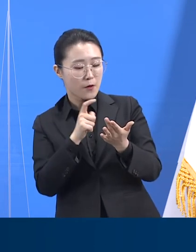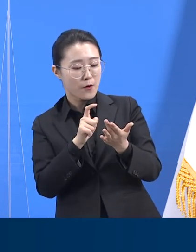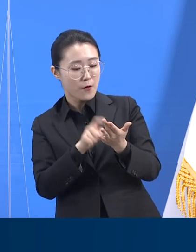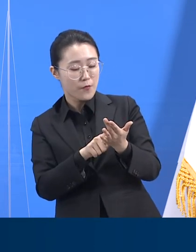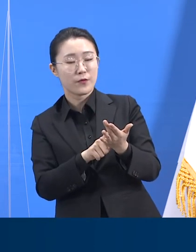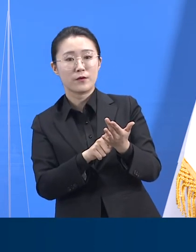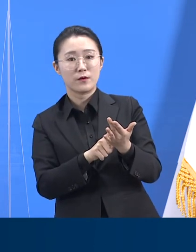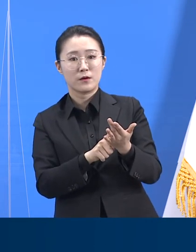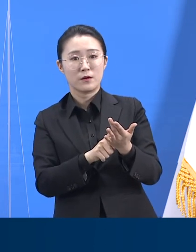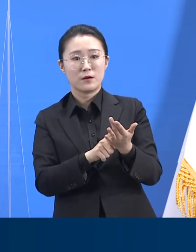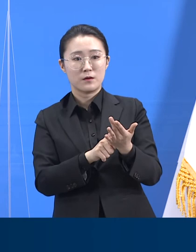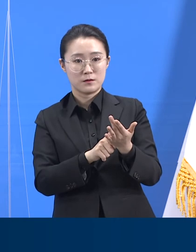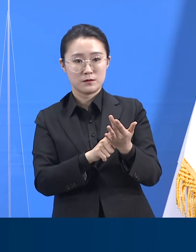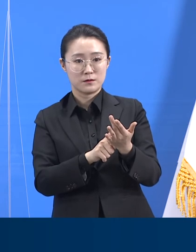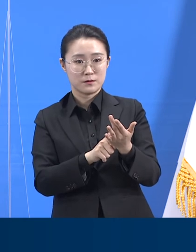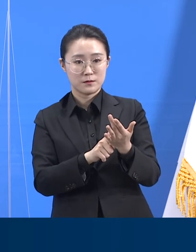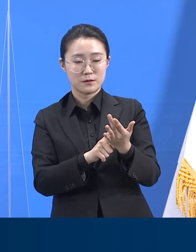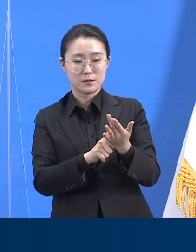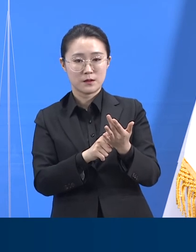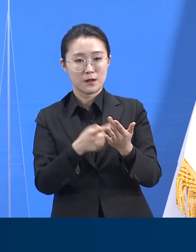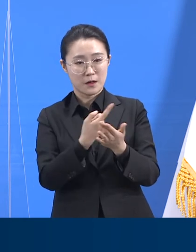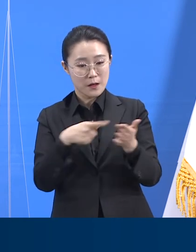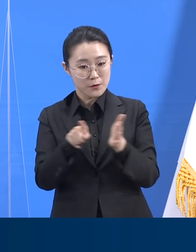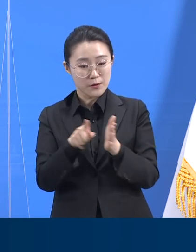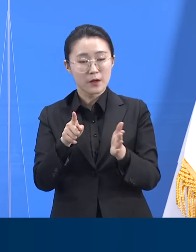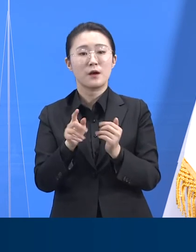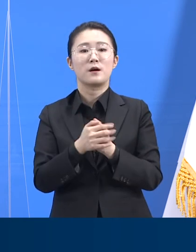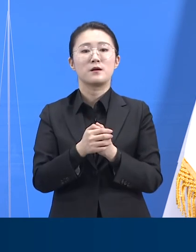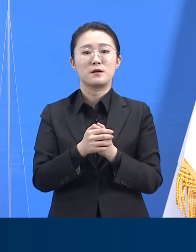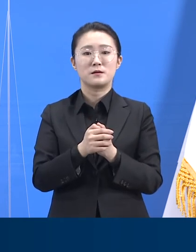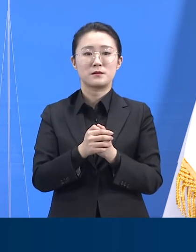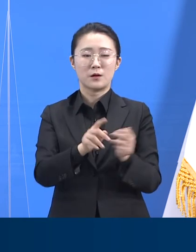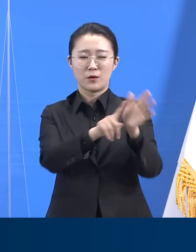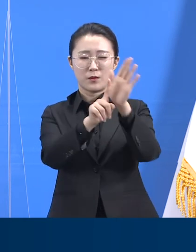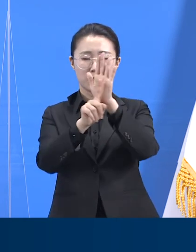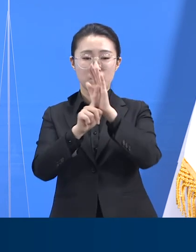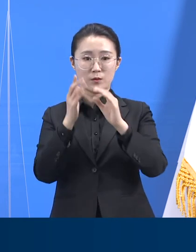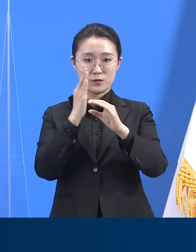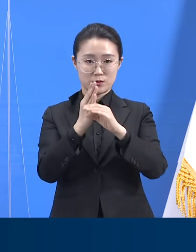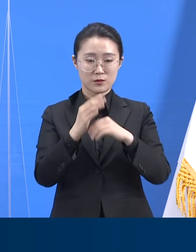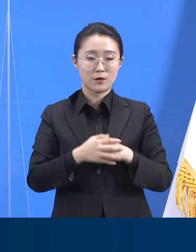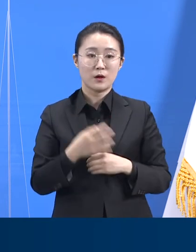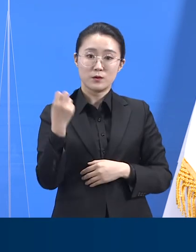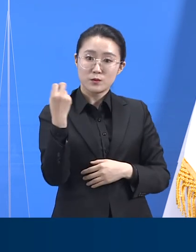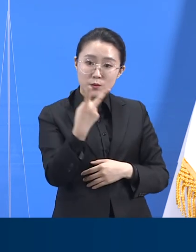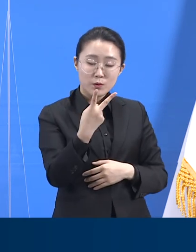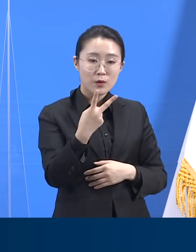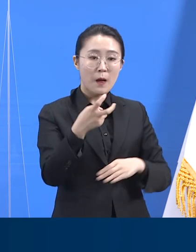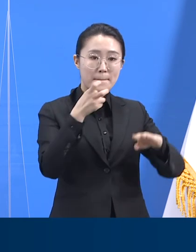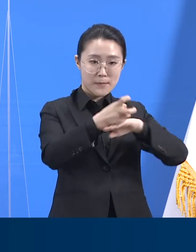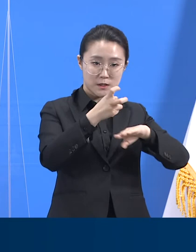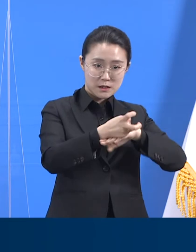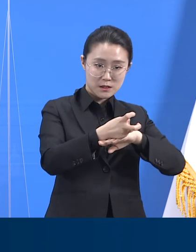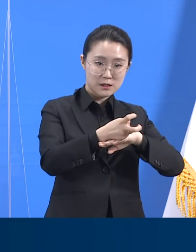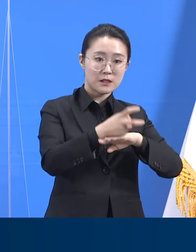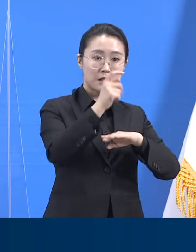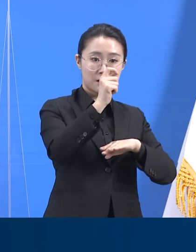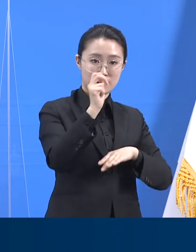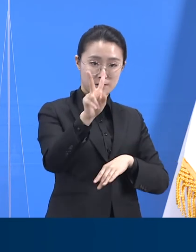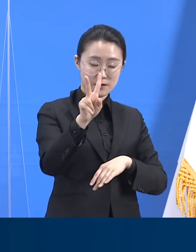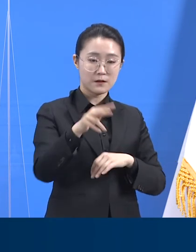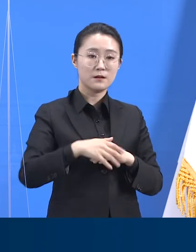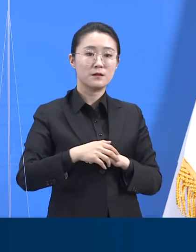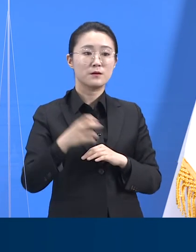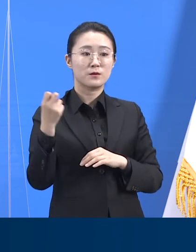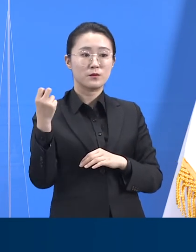도민께 메시지를 전달하고자 합니다. 또한 8천여 대에 달하는 집버스 TV와 3만여 대 이상의